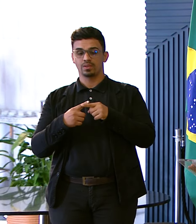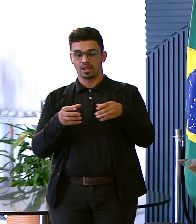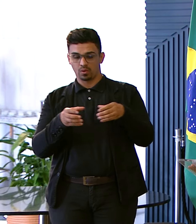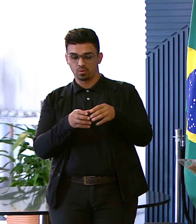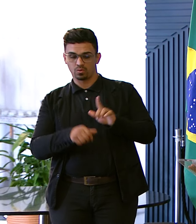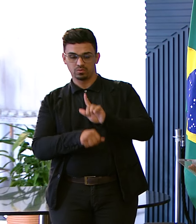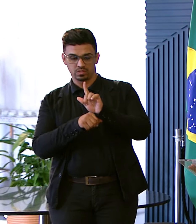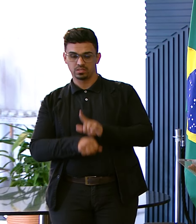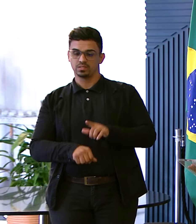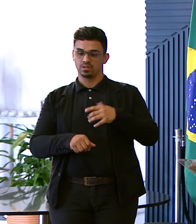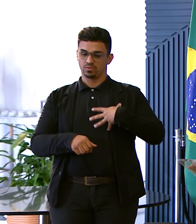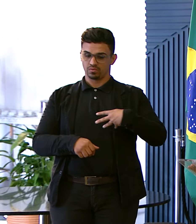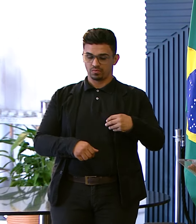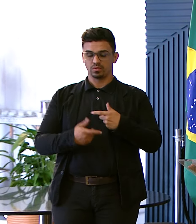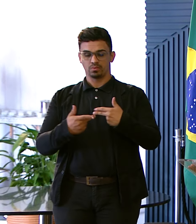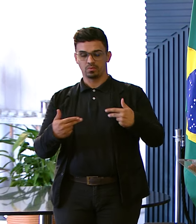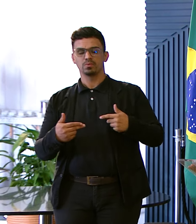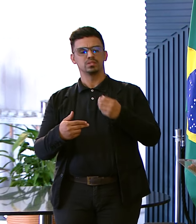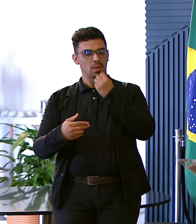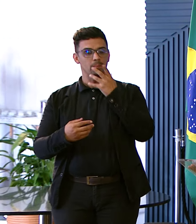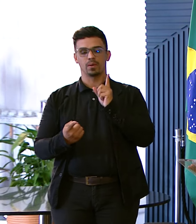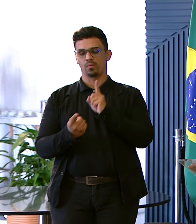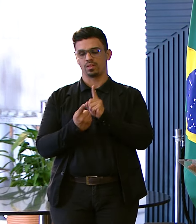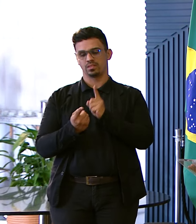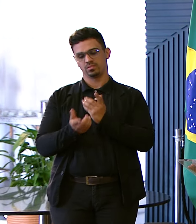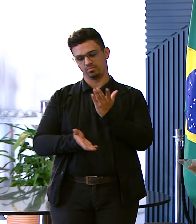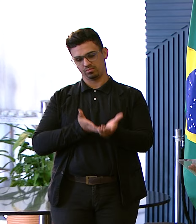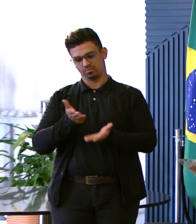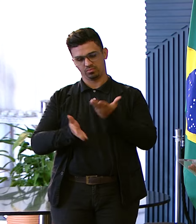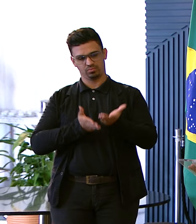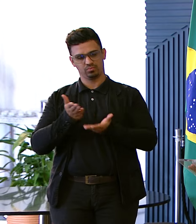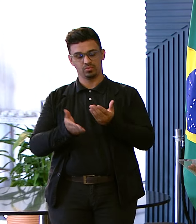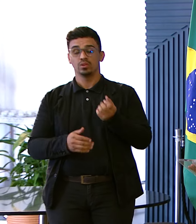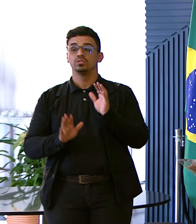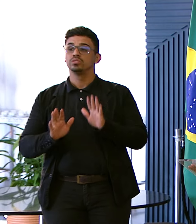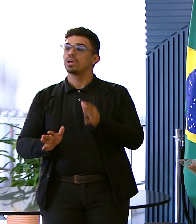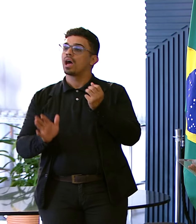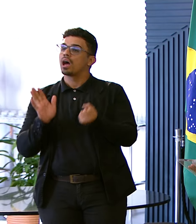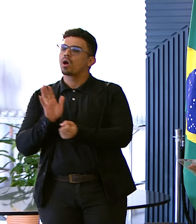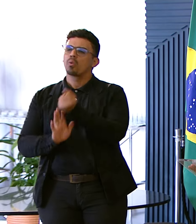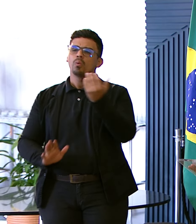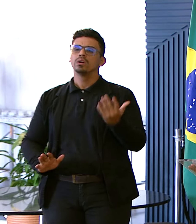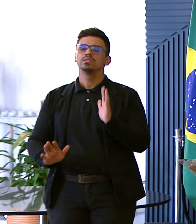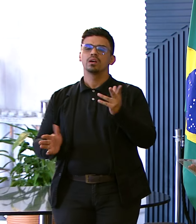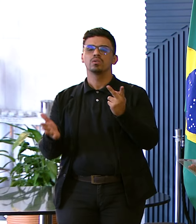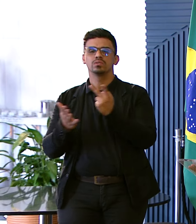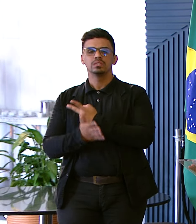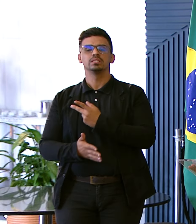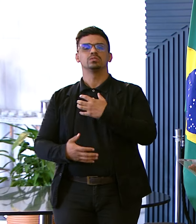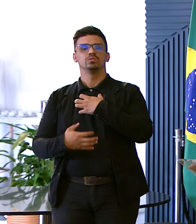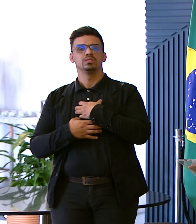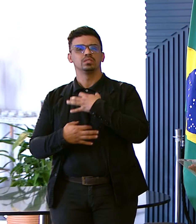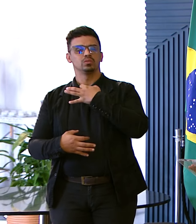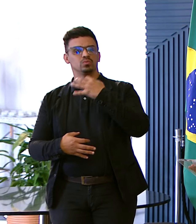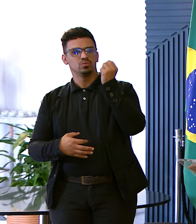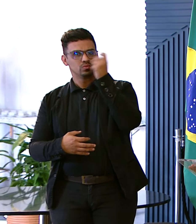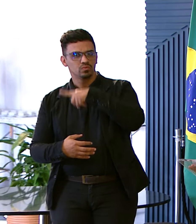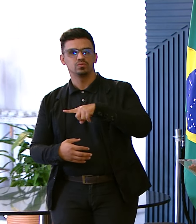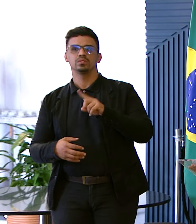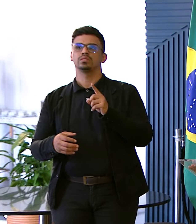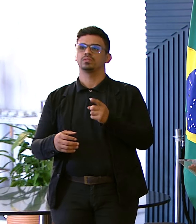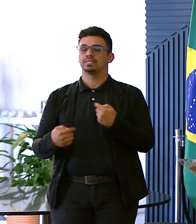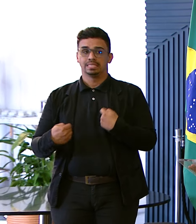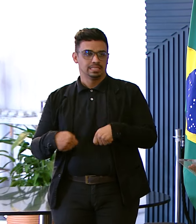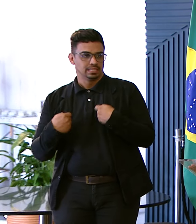Filhos e filhas Seriam muito bem atendidos Quantas vezes A gente não passou Por situações Críticas ali Onde era necessário Aquele